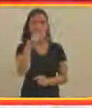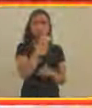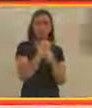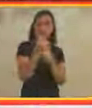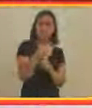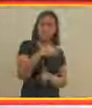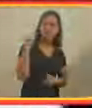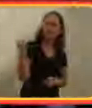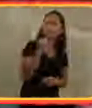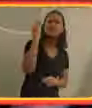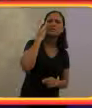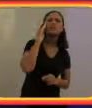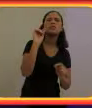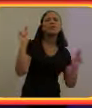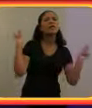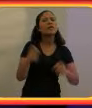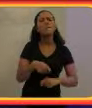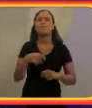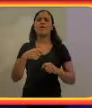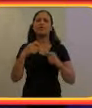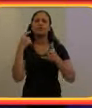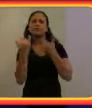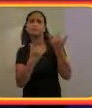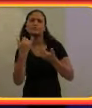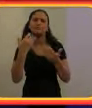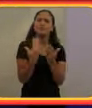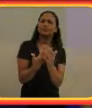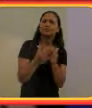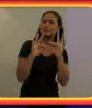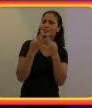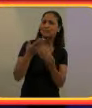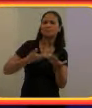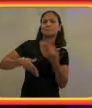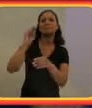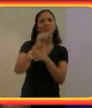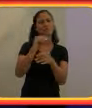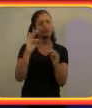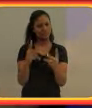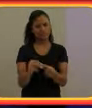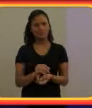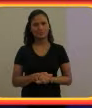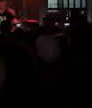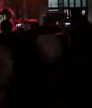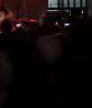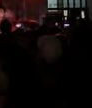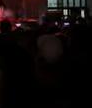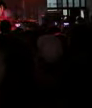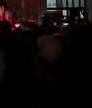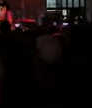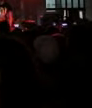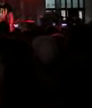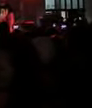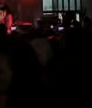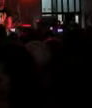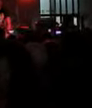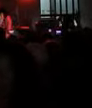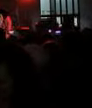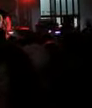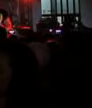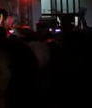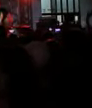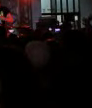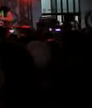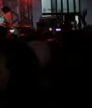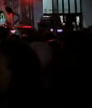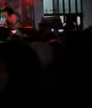importante, saber que são pessoas capazes de se divertir, trabalhar, estudar, ter família, se sustentar e tudo mais. Palco por telão verde e luzes